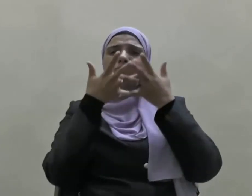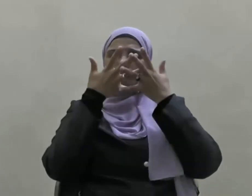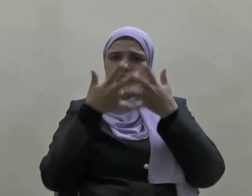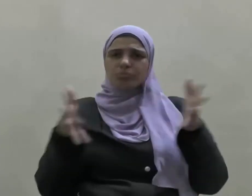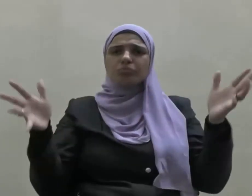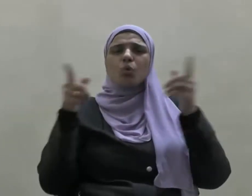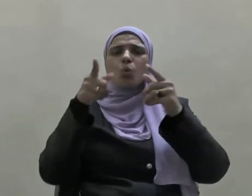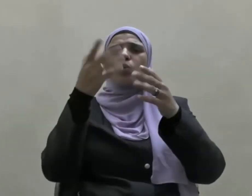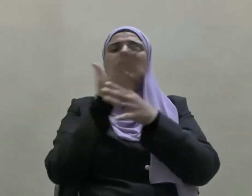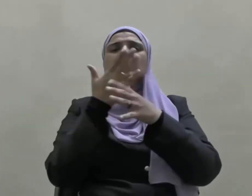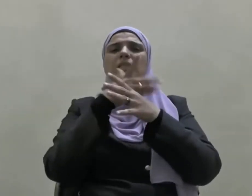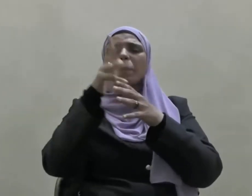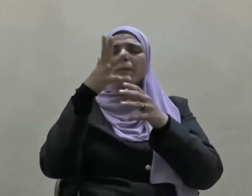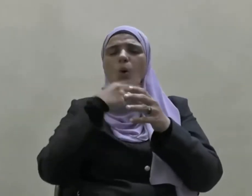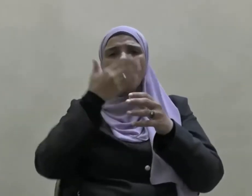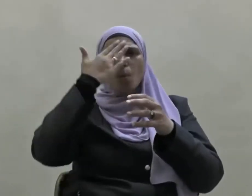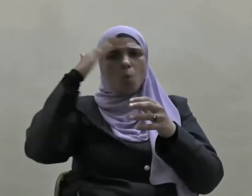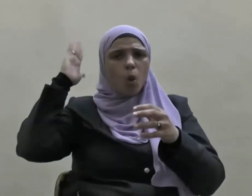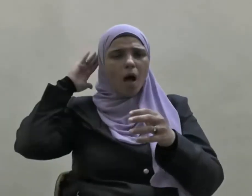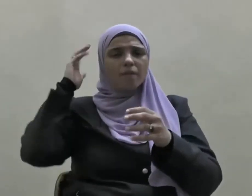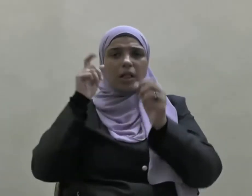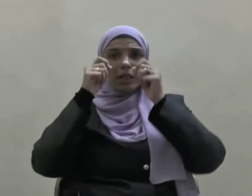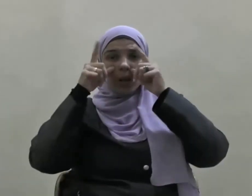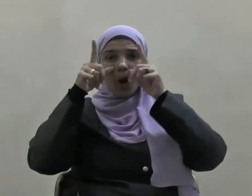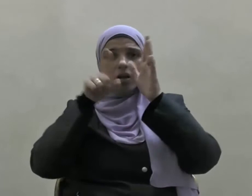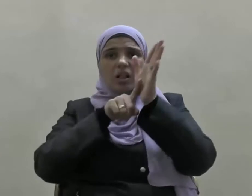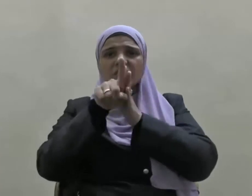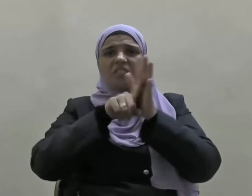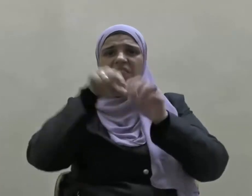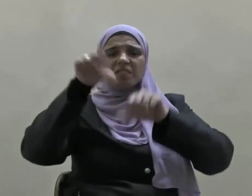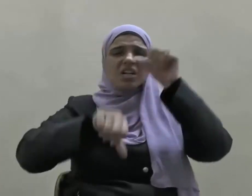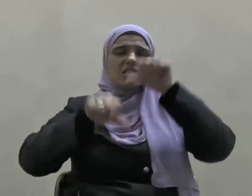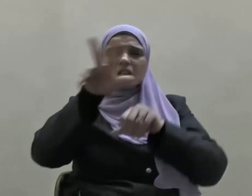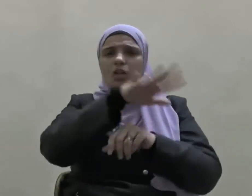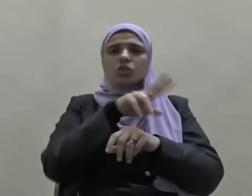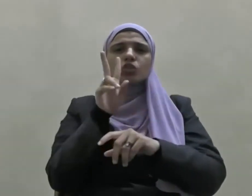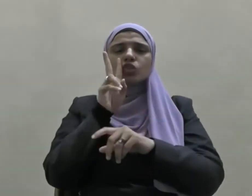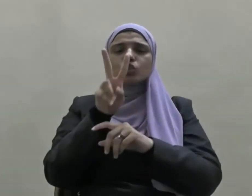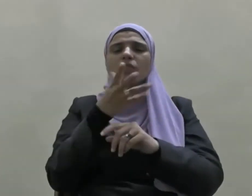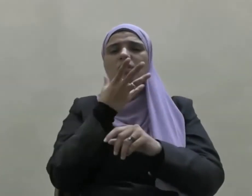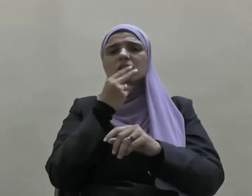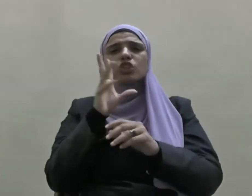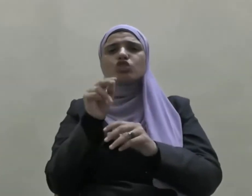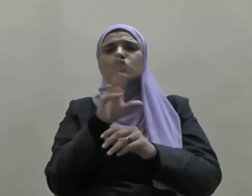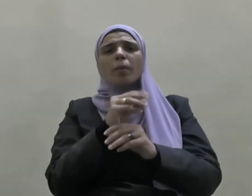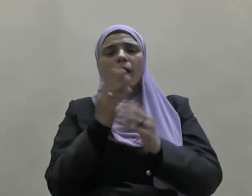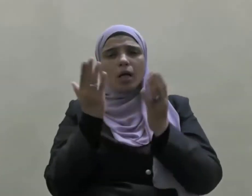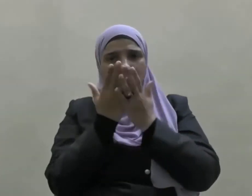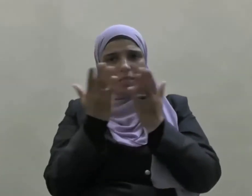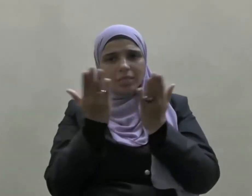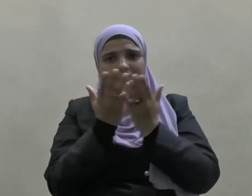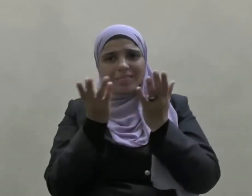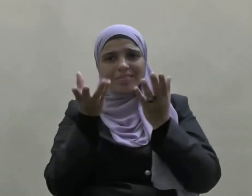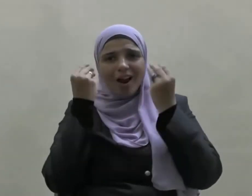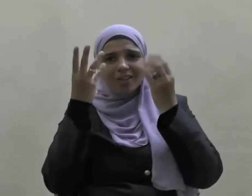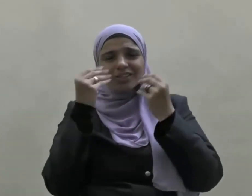وتزييف الوعي الذي صار أمرا يدرس ويتم